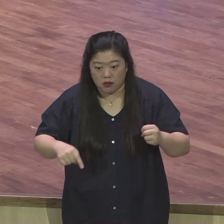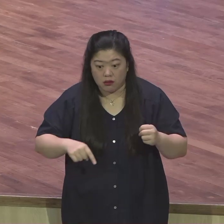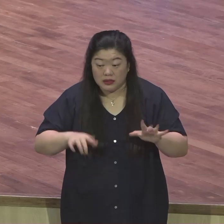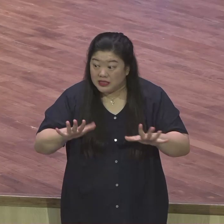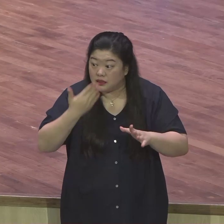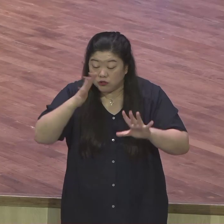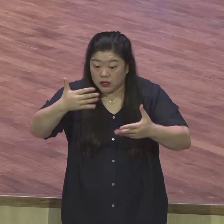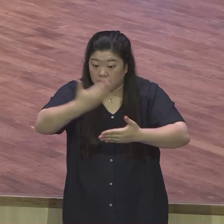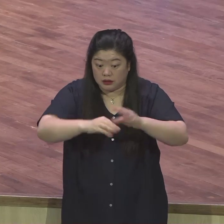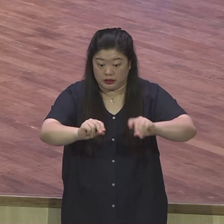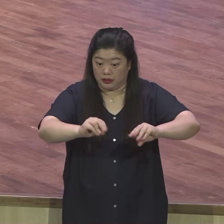있다니까요.니까요.